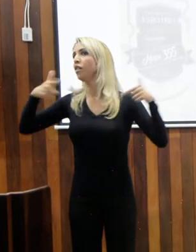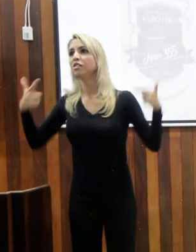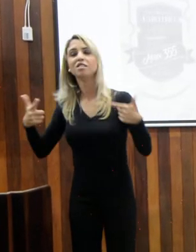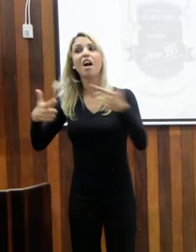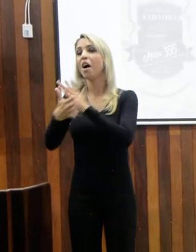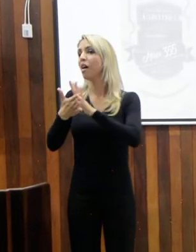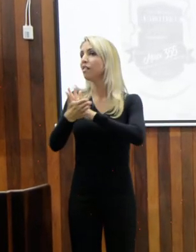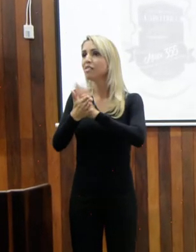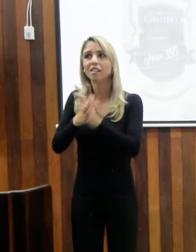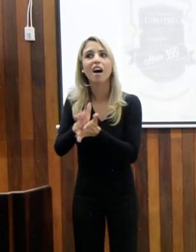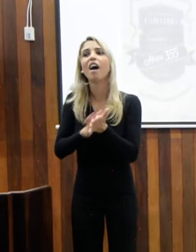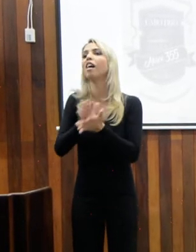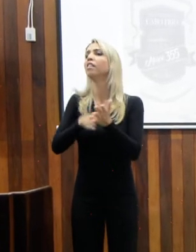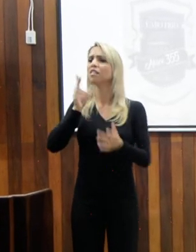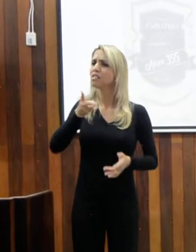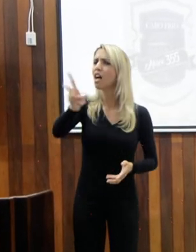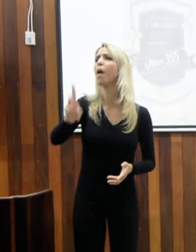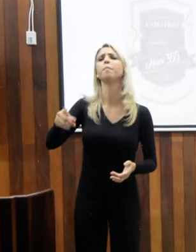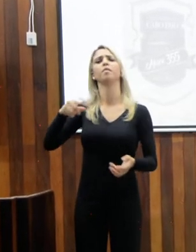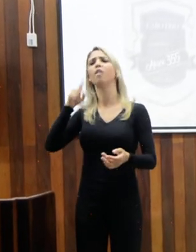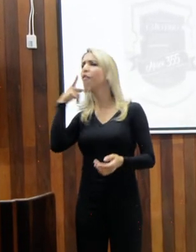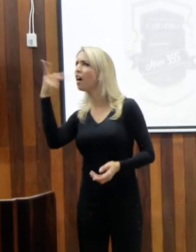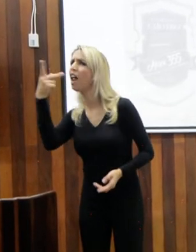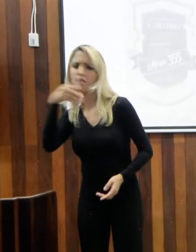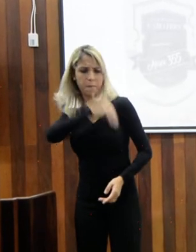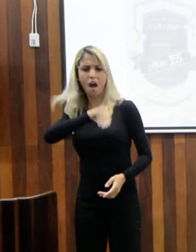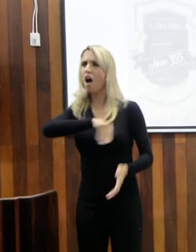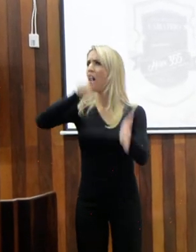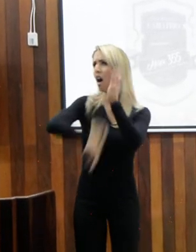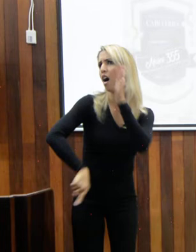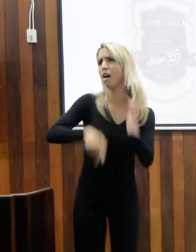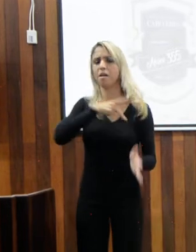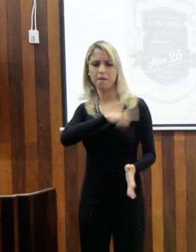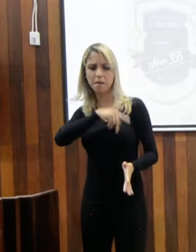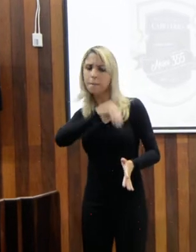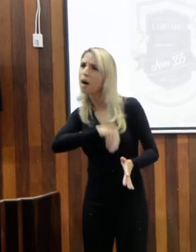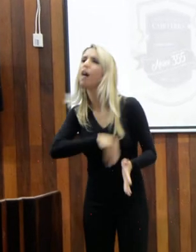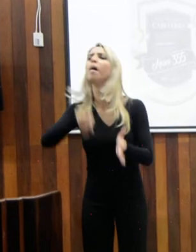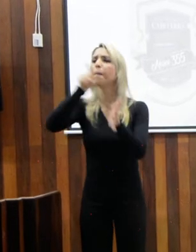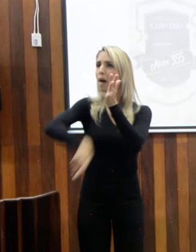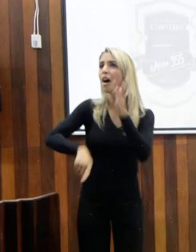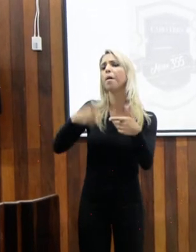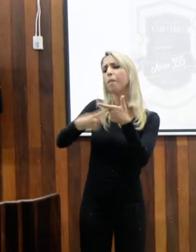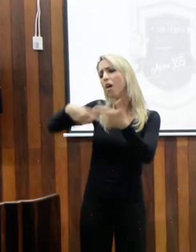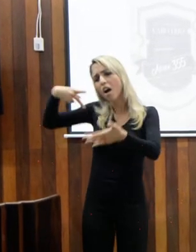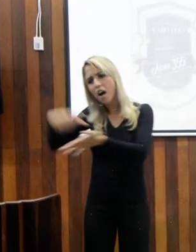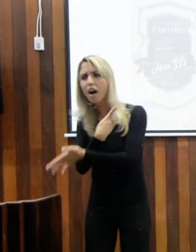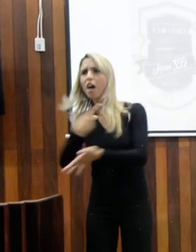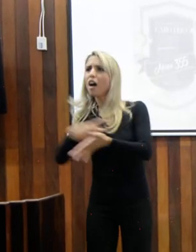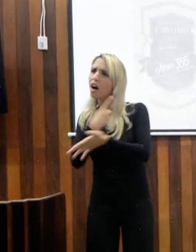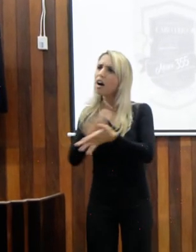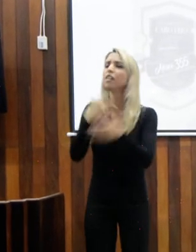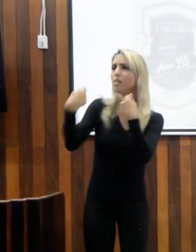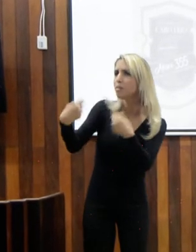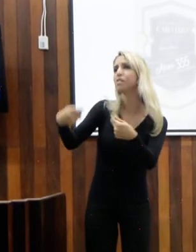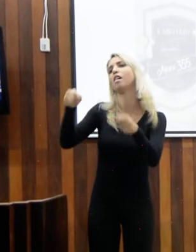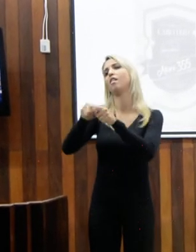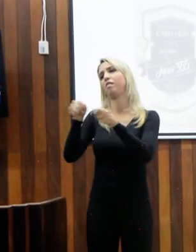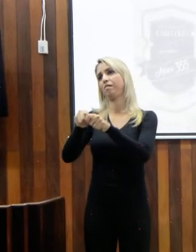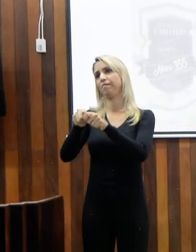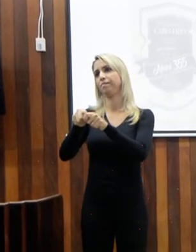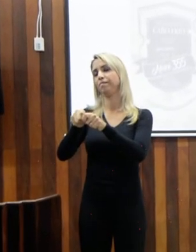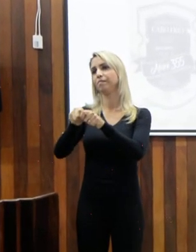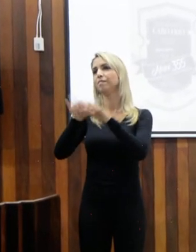dava gancho, olha, quero que desconte do salário, está errado, não fez. Então, assim, é um pouquinho que eu estou